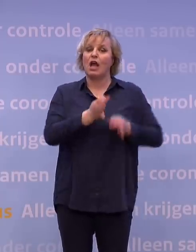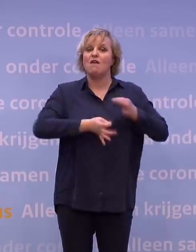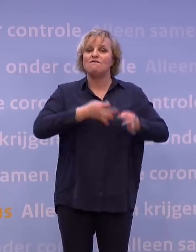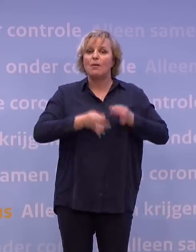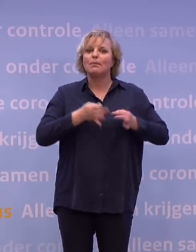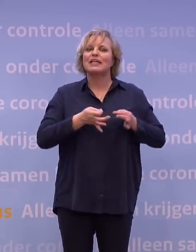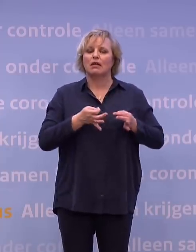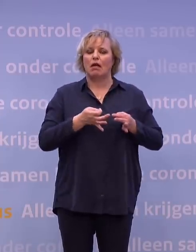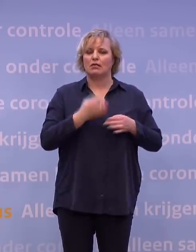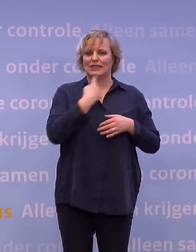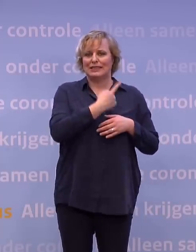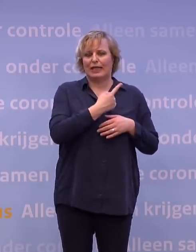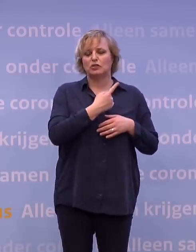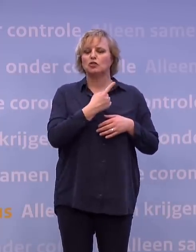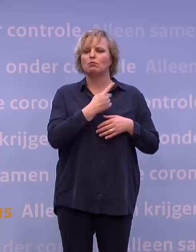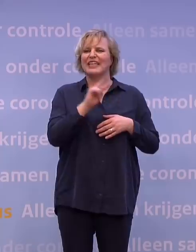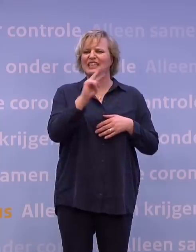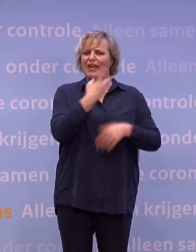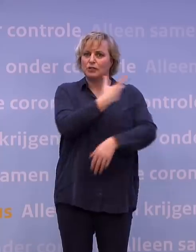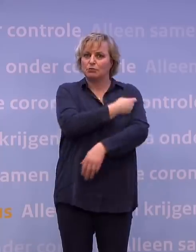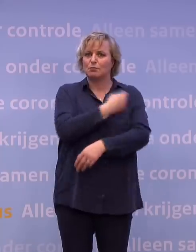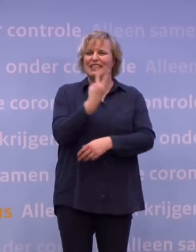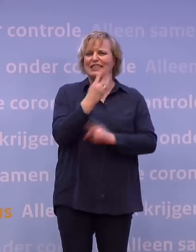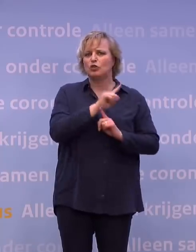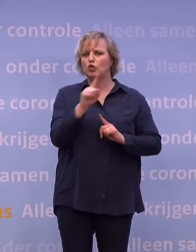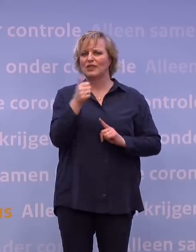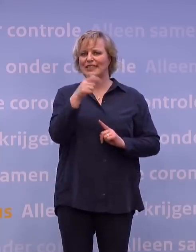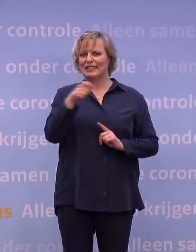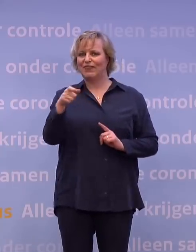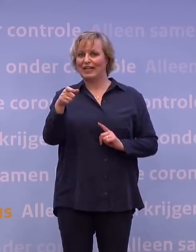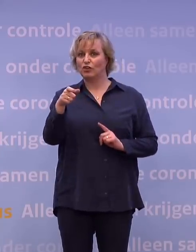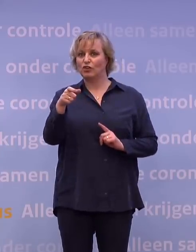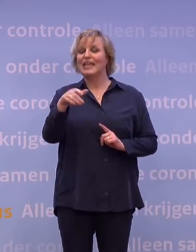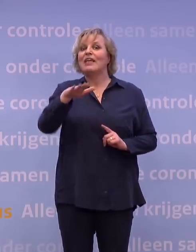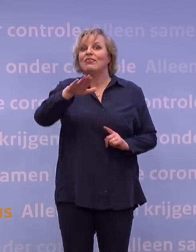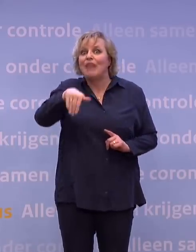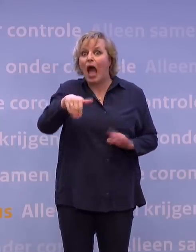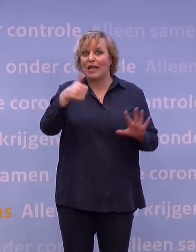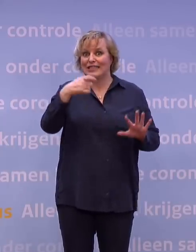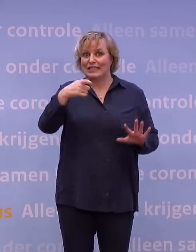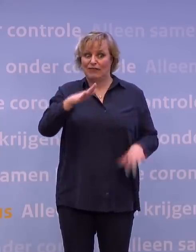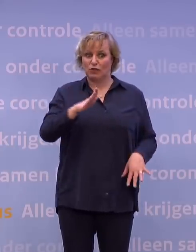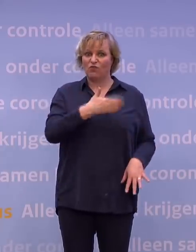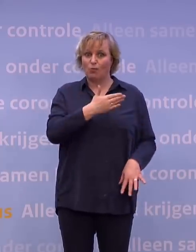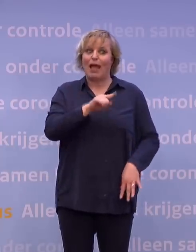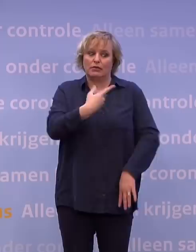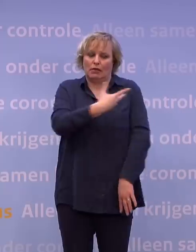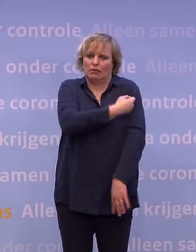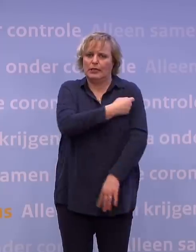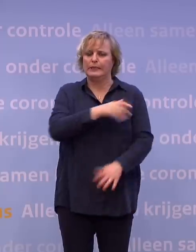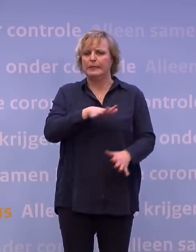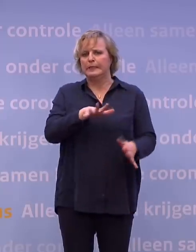drie en de zes weken kan ik het zeggen. Dus die tweede prik biedt op dat moment nog bescherming. Daarna kan ik het gewoon nu niet zeggen. Nou, wordt in